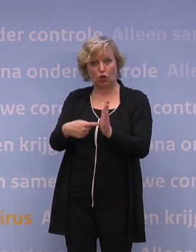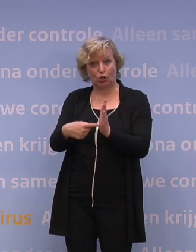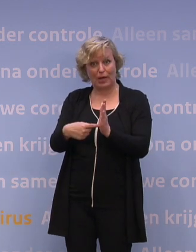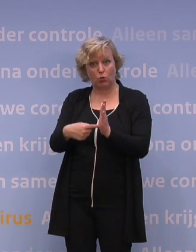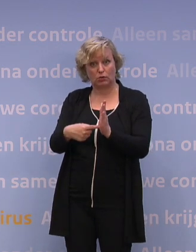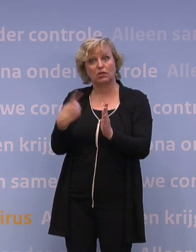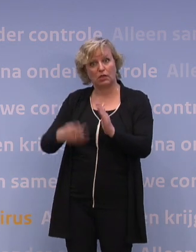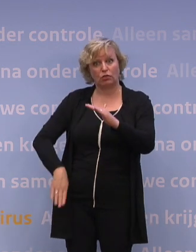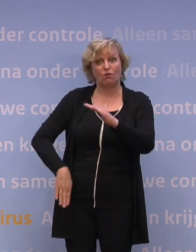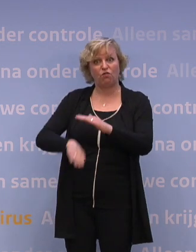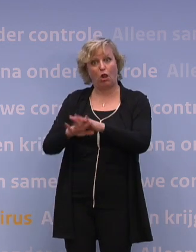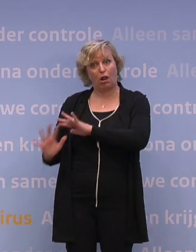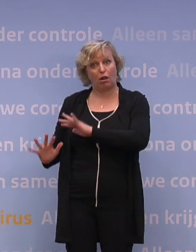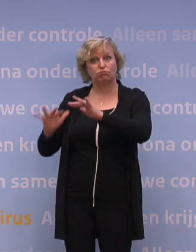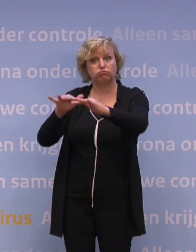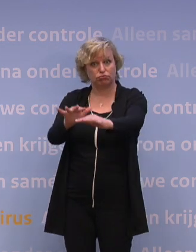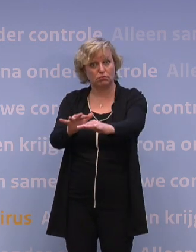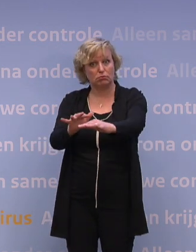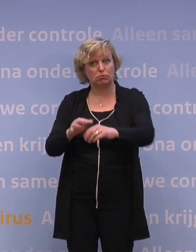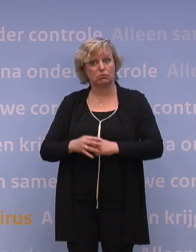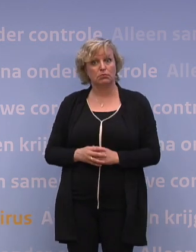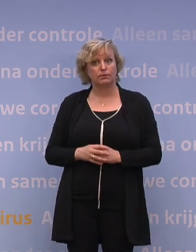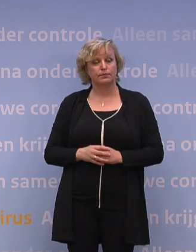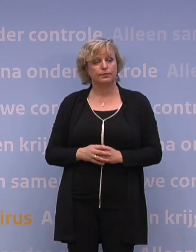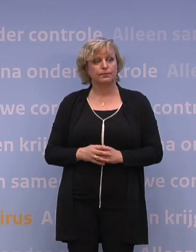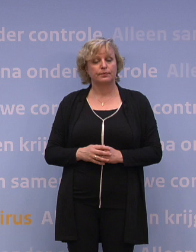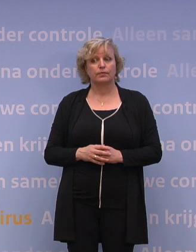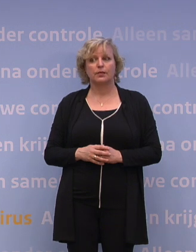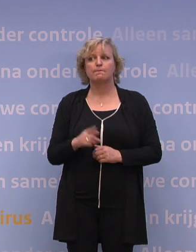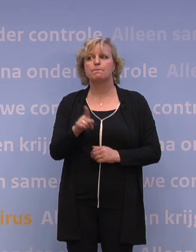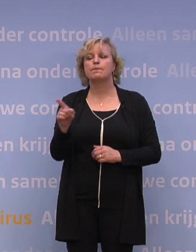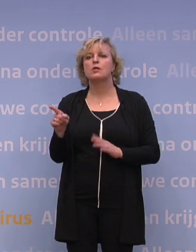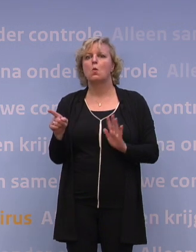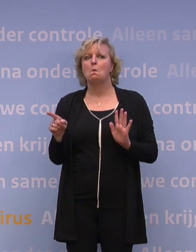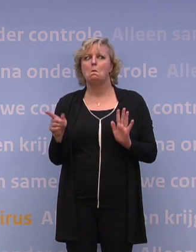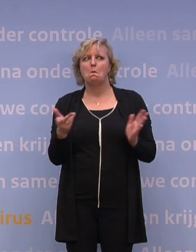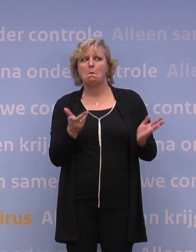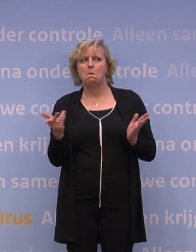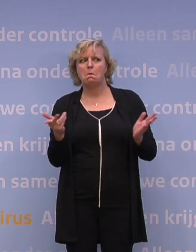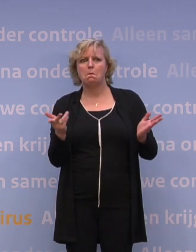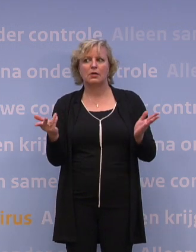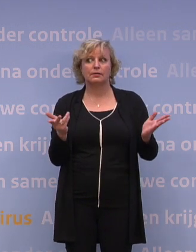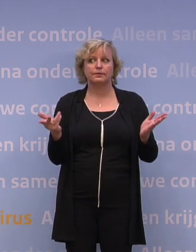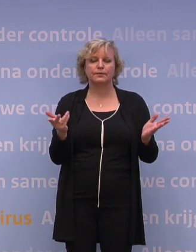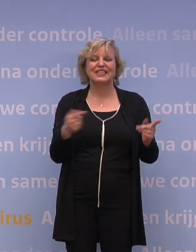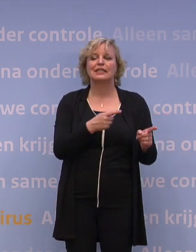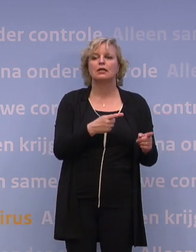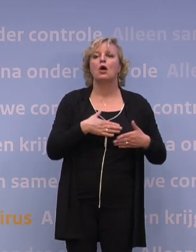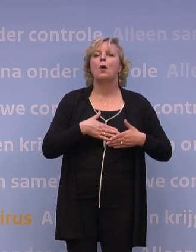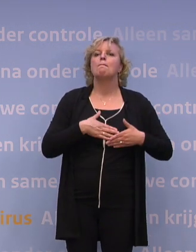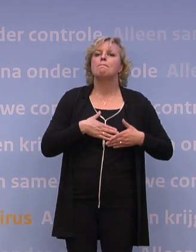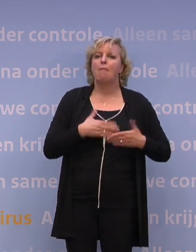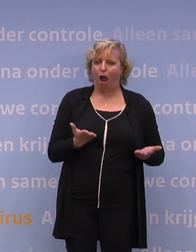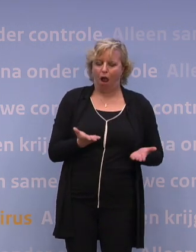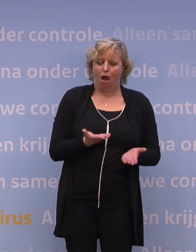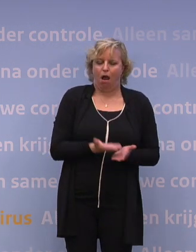met alle zitplaatsen... Ik zou dat antwoord weten, maar Hugo de Jonger... Ja, ze mogen daar op zich mee gaan